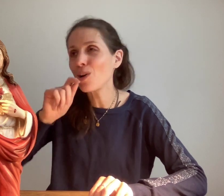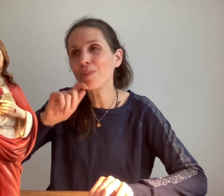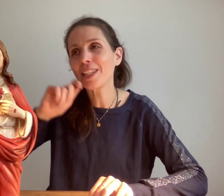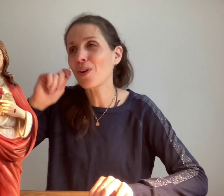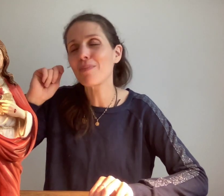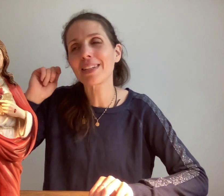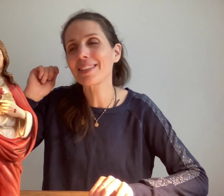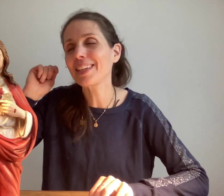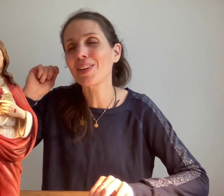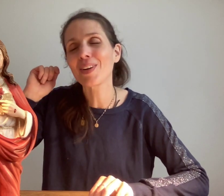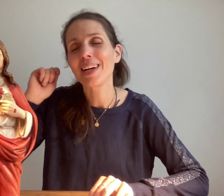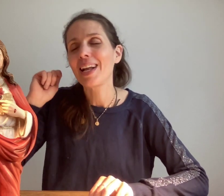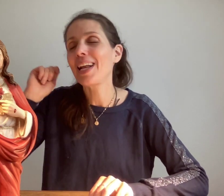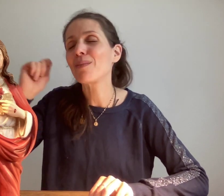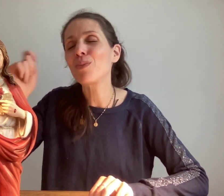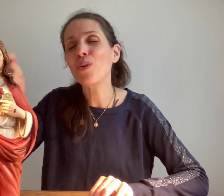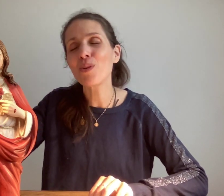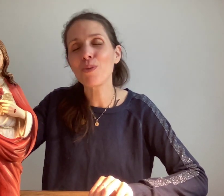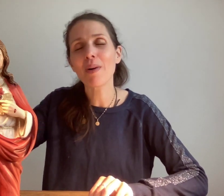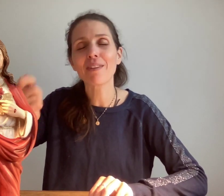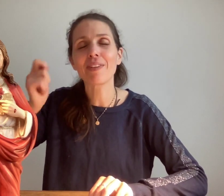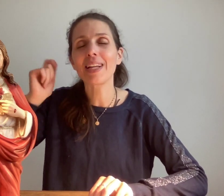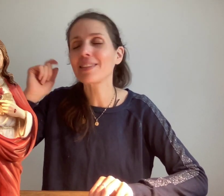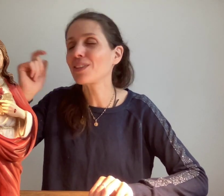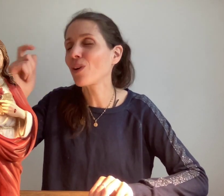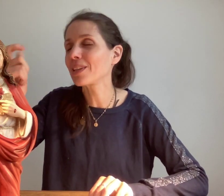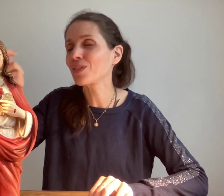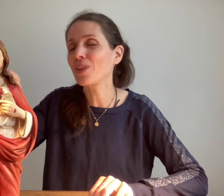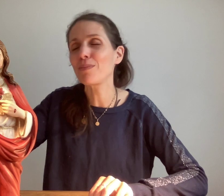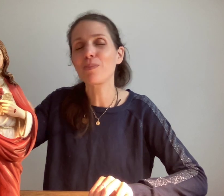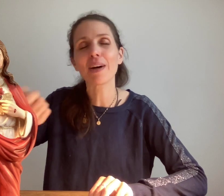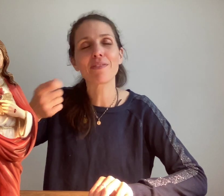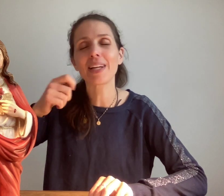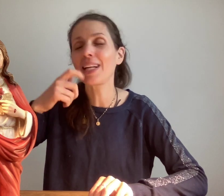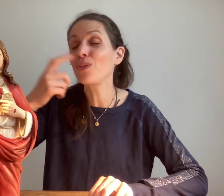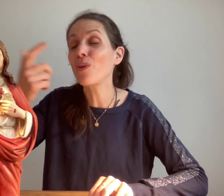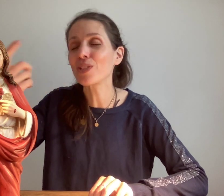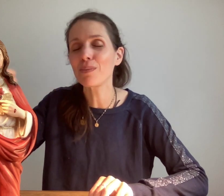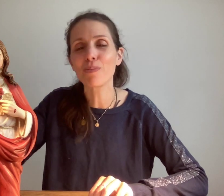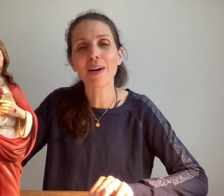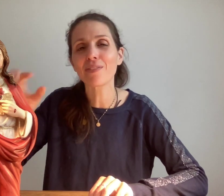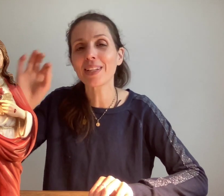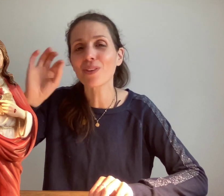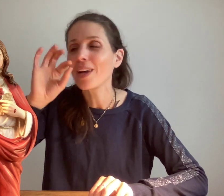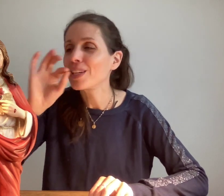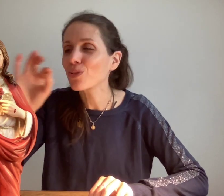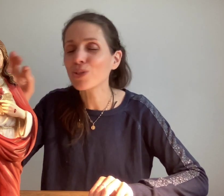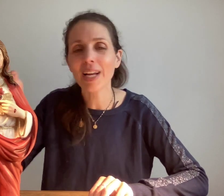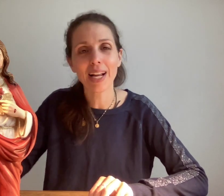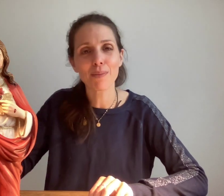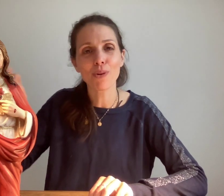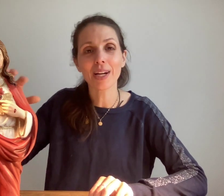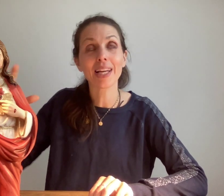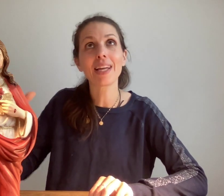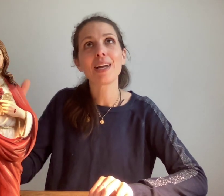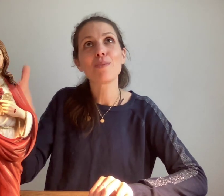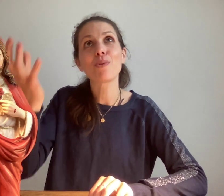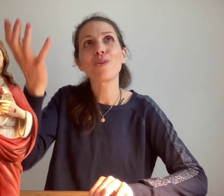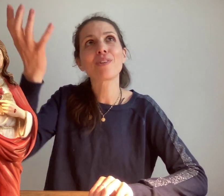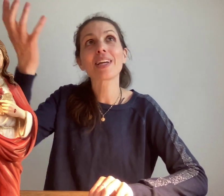'homme qui doit placer l'amour le plus parfait, les adorations les plus parfaites, les lounges les plus parfaites sur chaque élément créé pour offrir